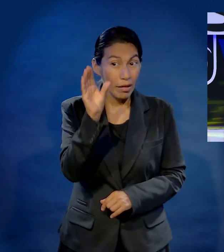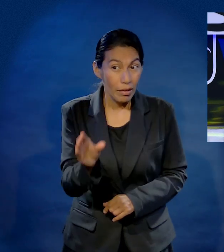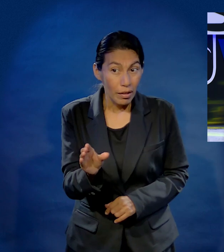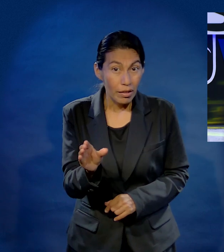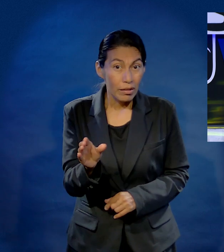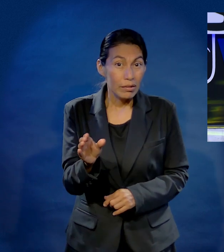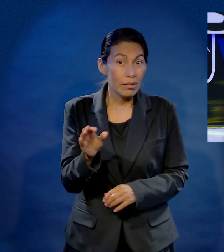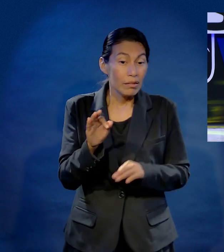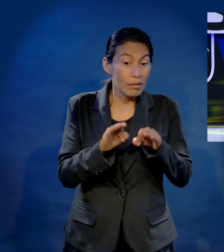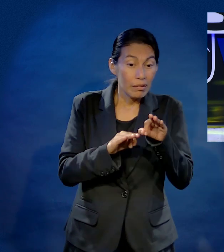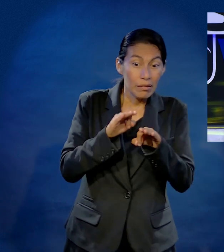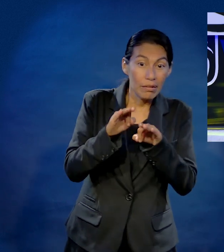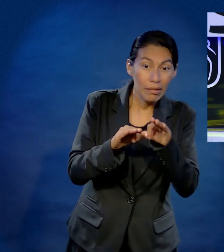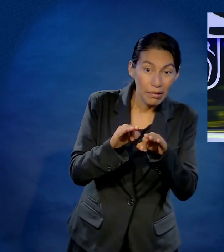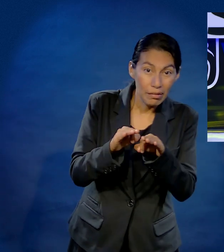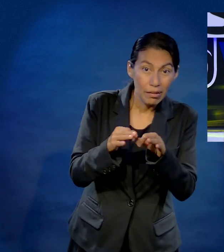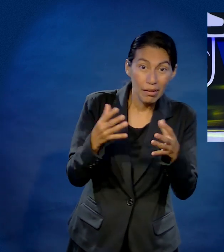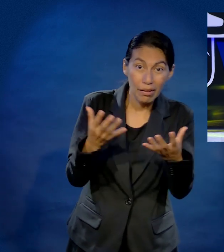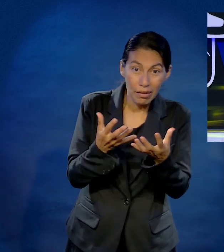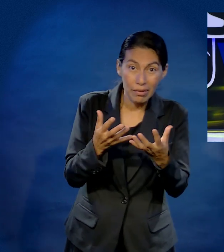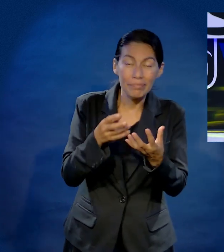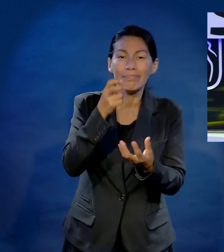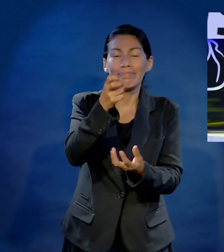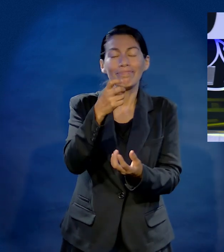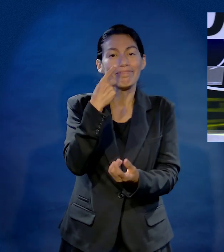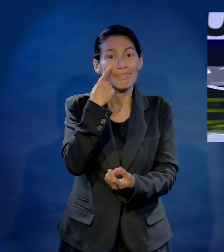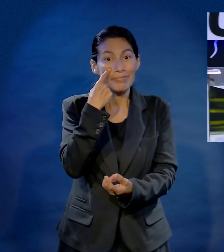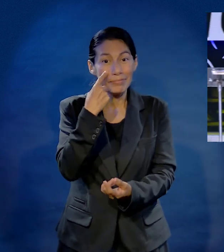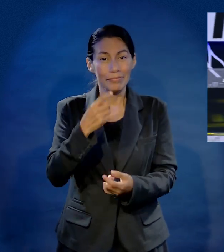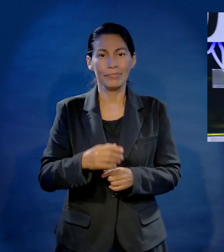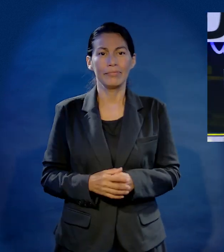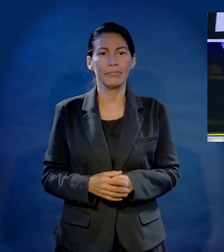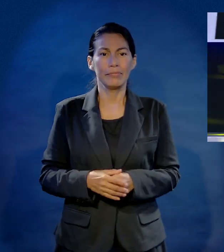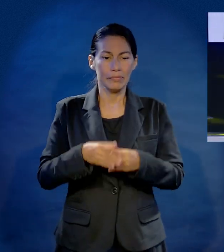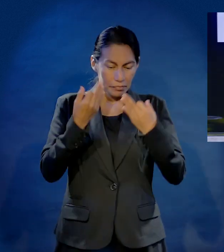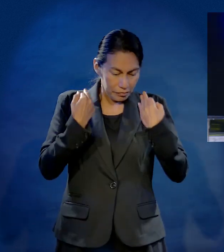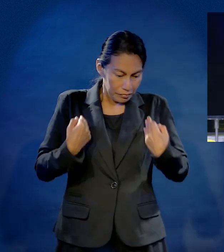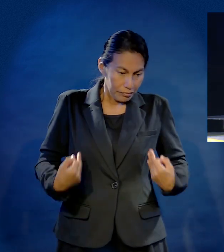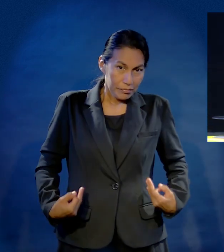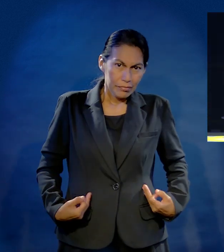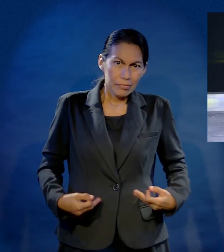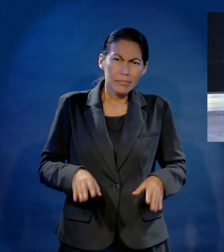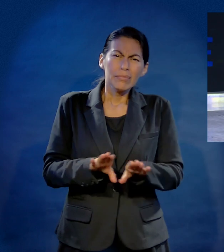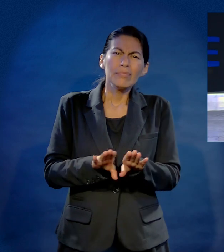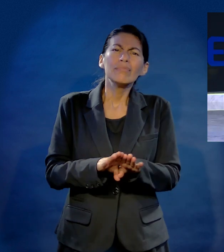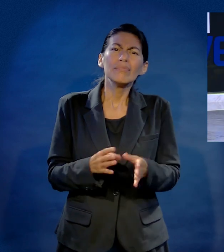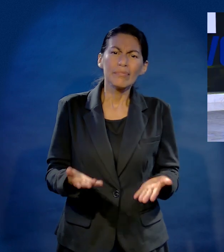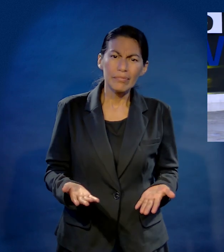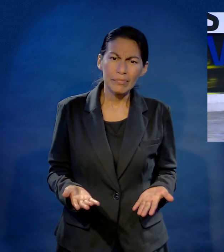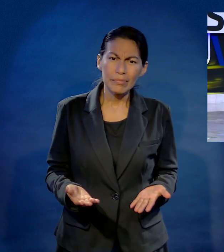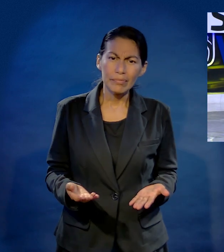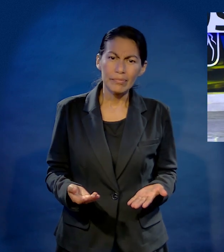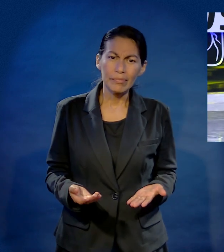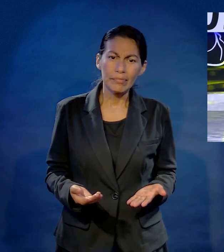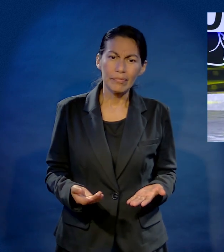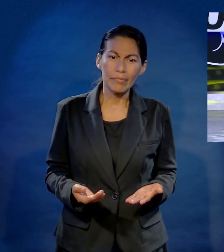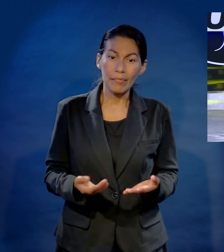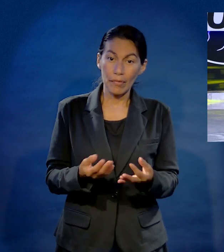Mira su carácter, mira su trato, mira cómo se conduce, abre tus ojos, pregúntate cómo es su aspecto físico.